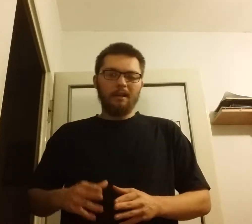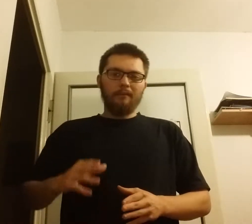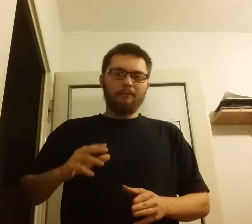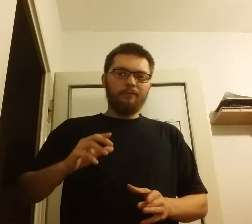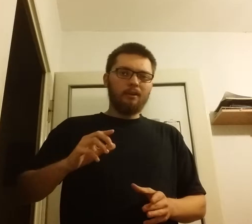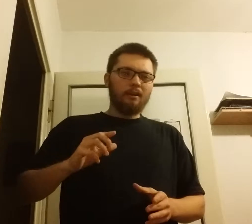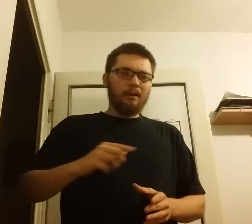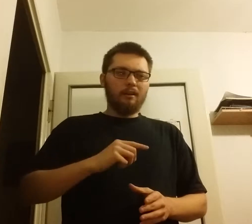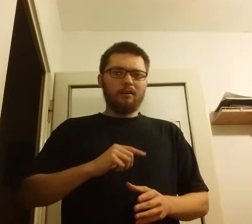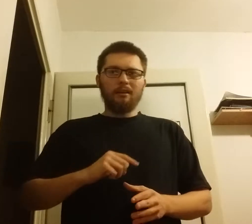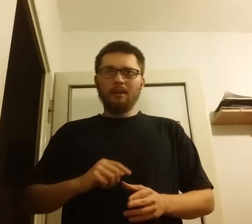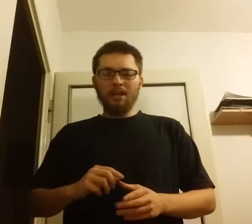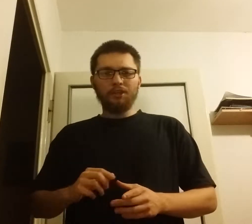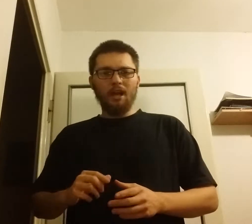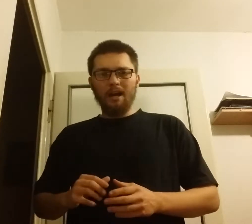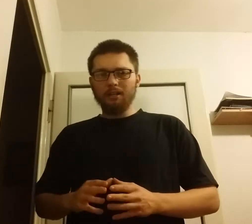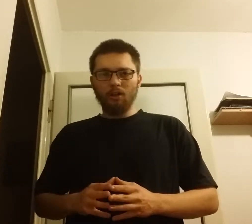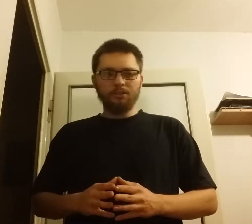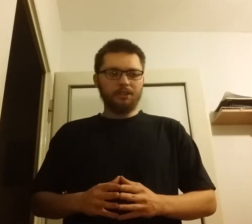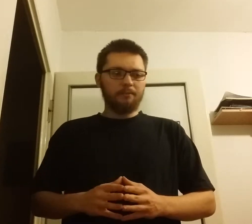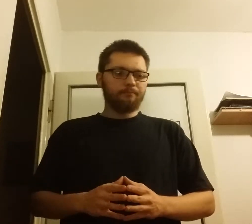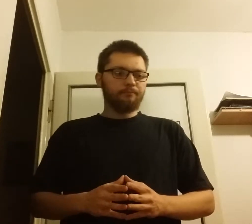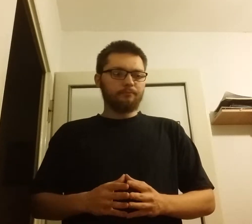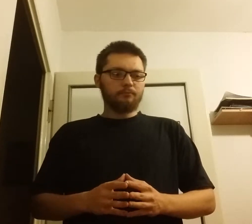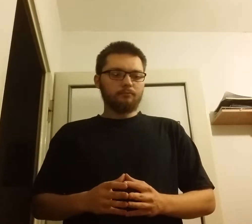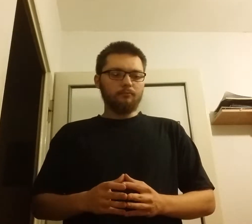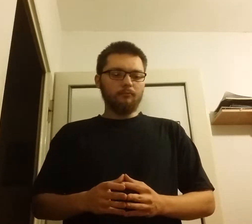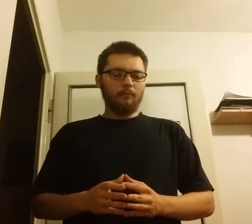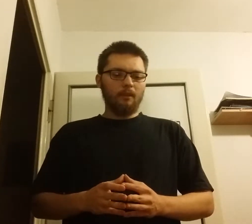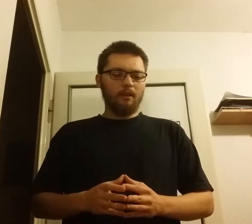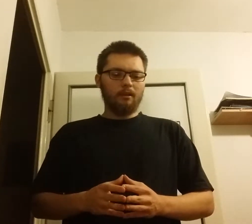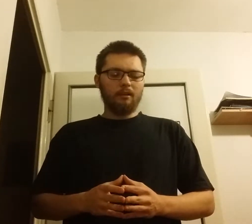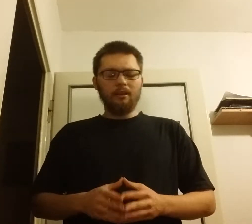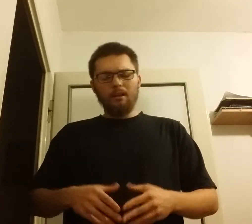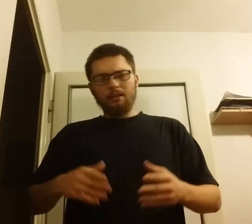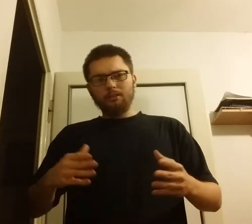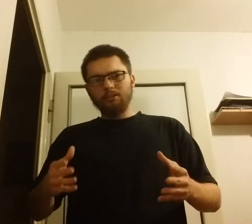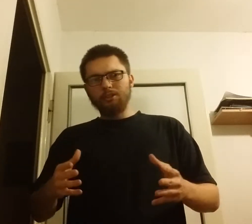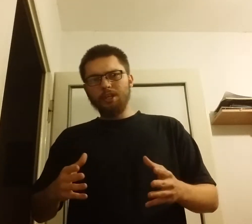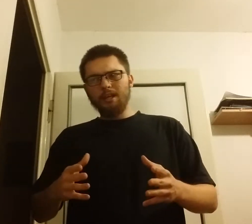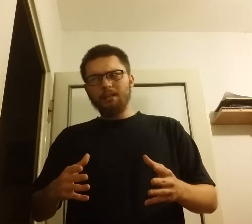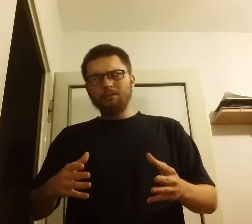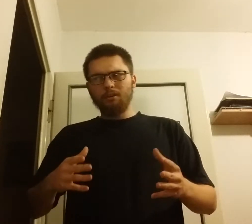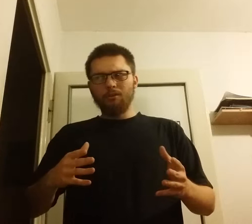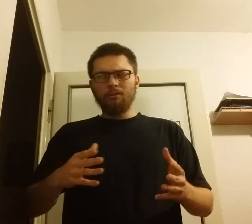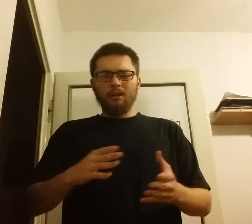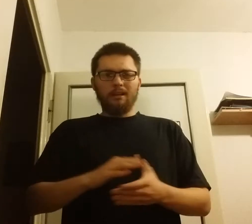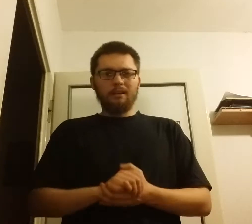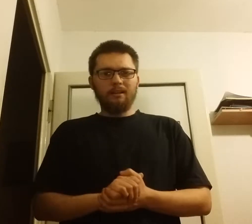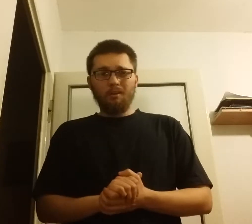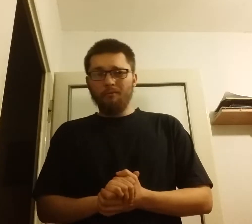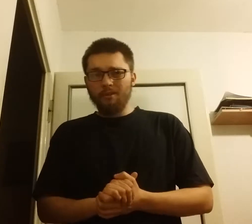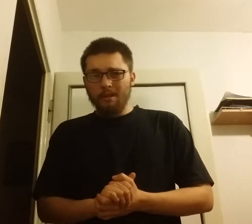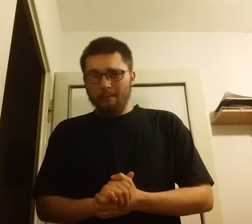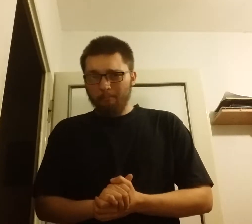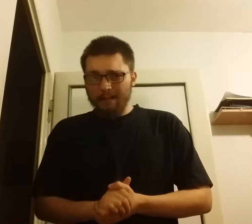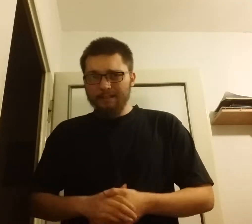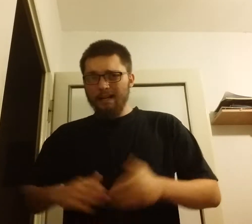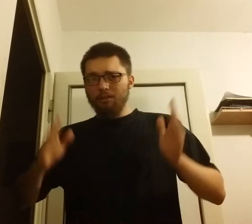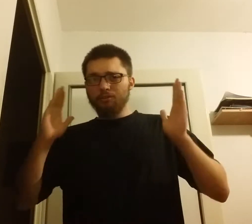w Lesie Argońskim, gdzie to, owy batalion